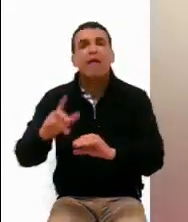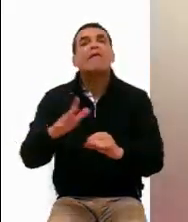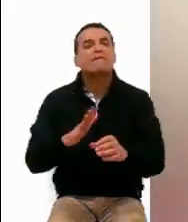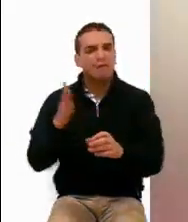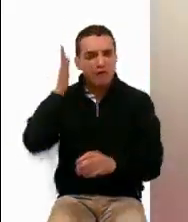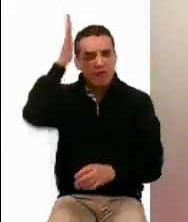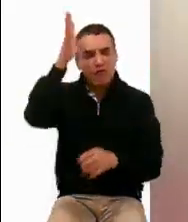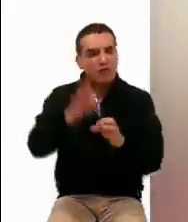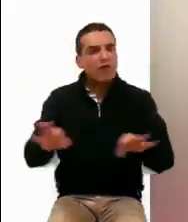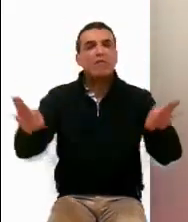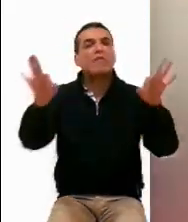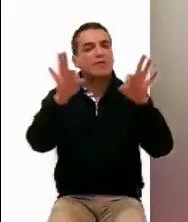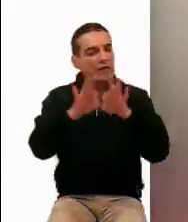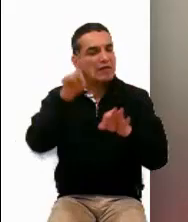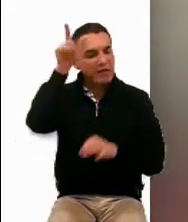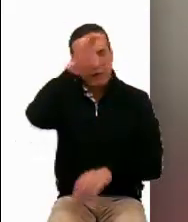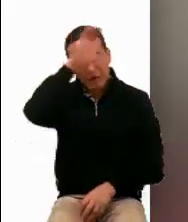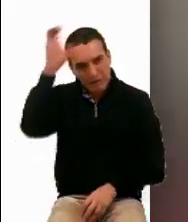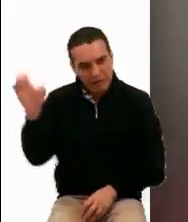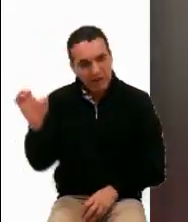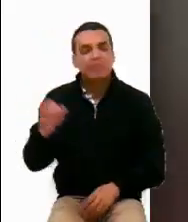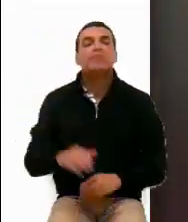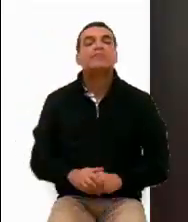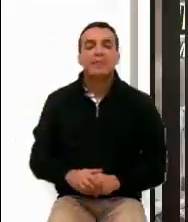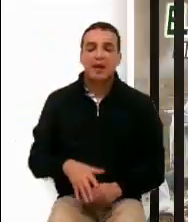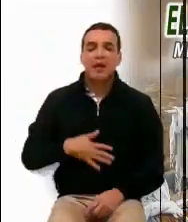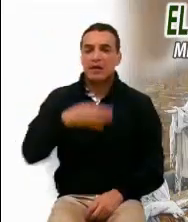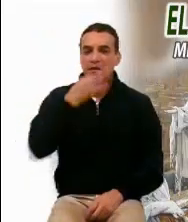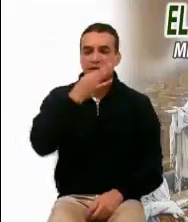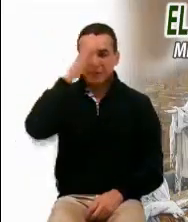reino de los cielos. Palabra del Señor.